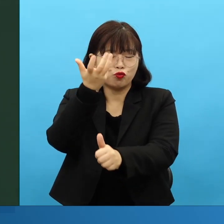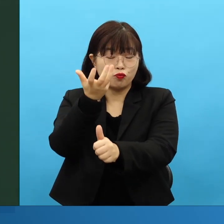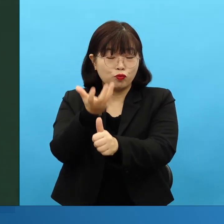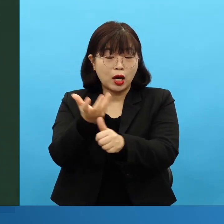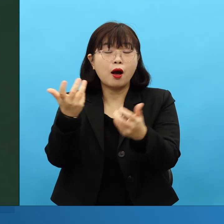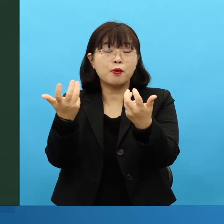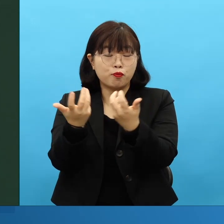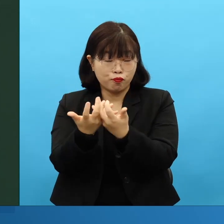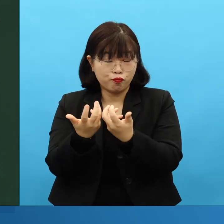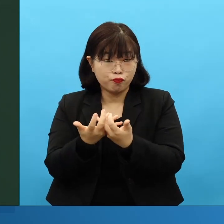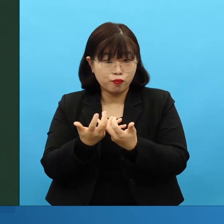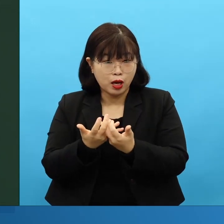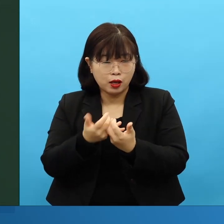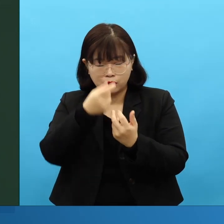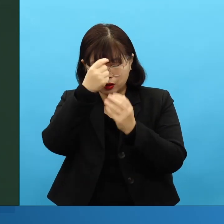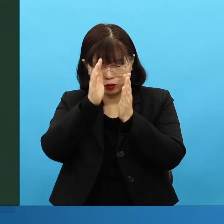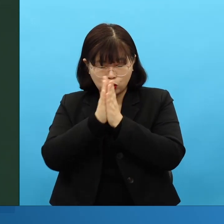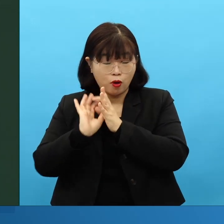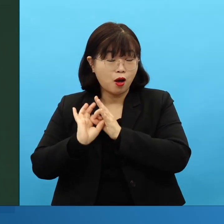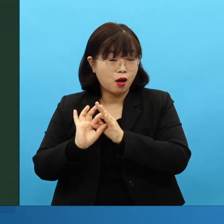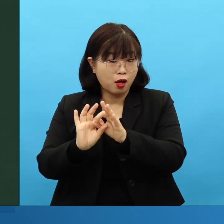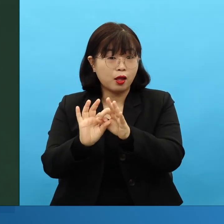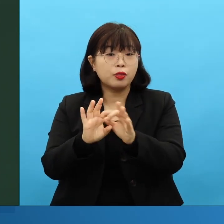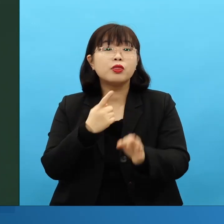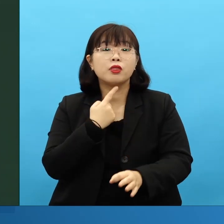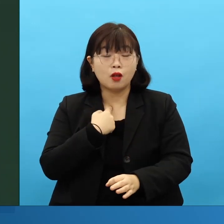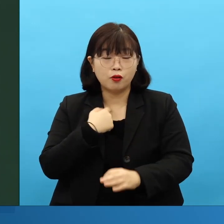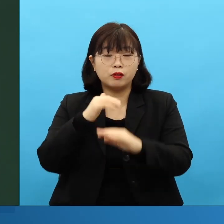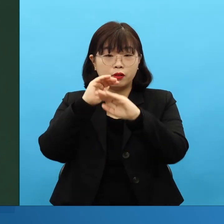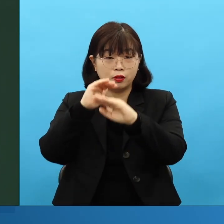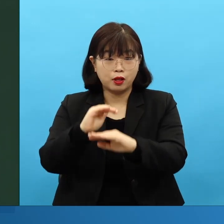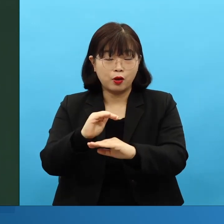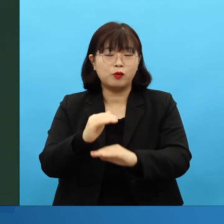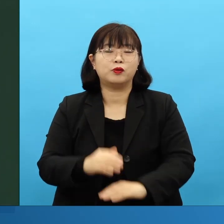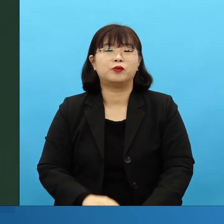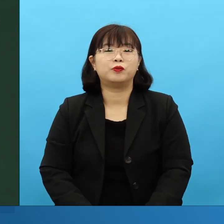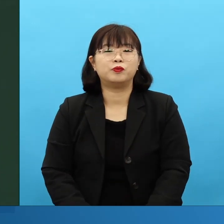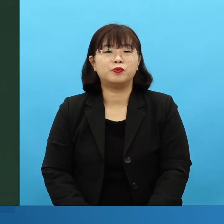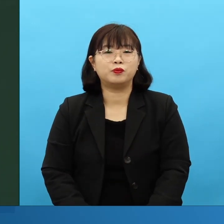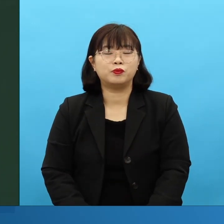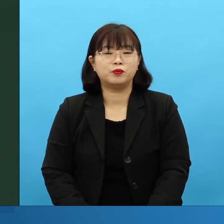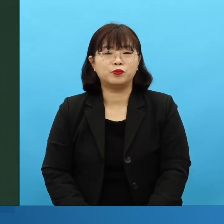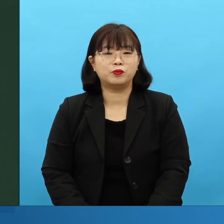그 중에, 예수님께서 감남산에서 마지막 메시지를 한 겁니다.